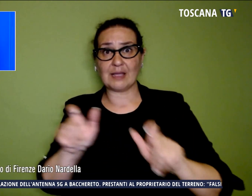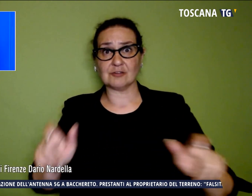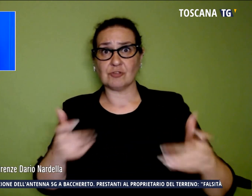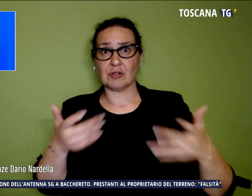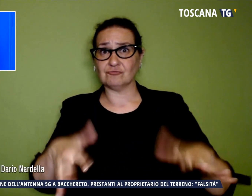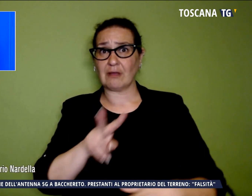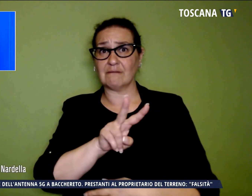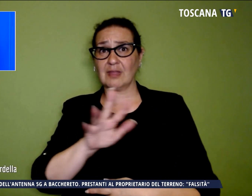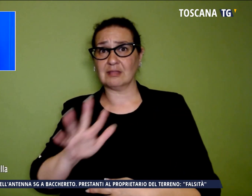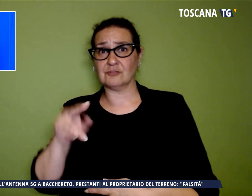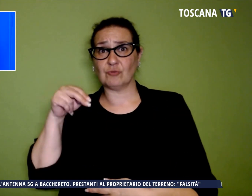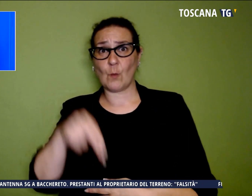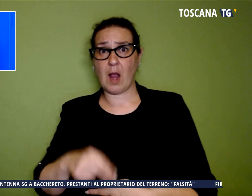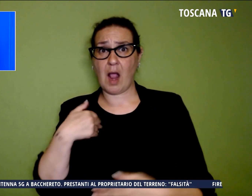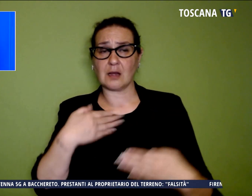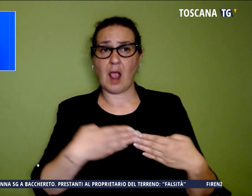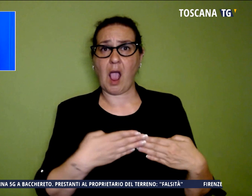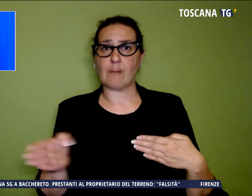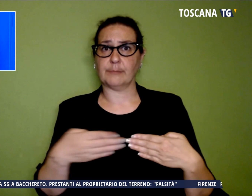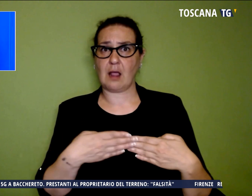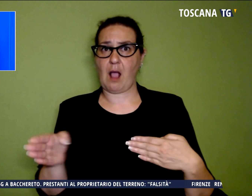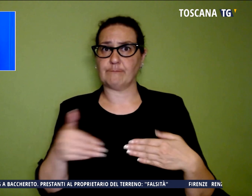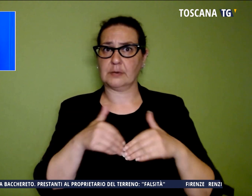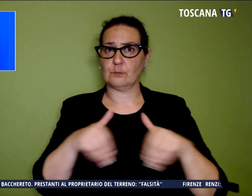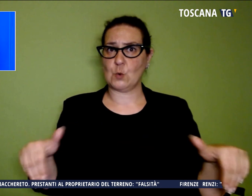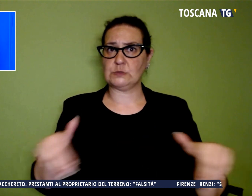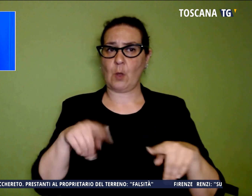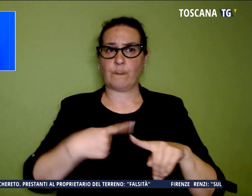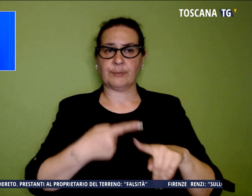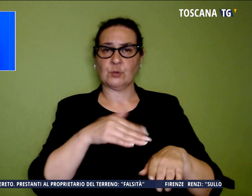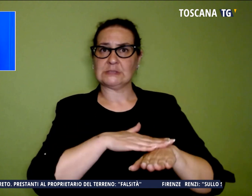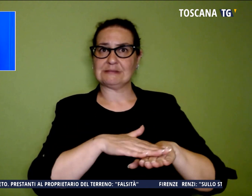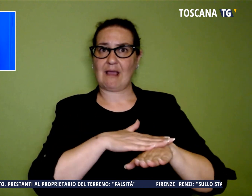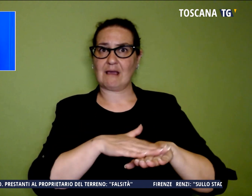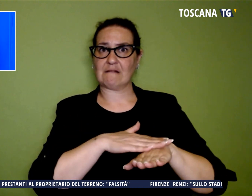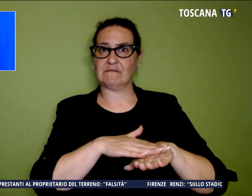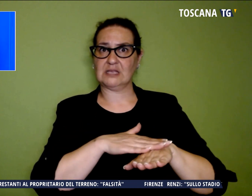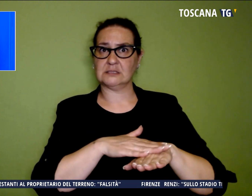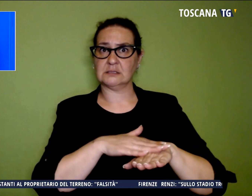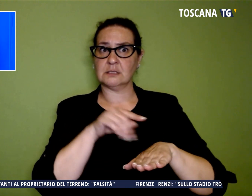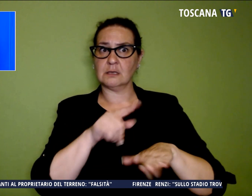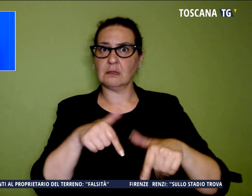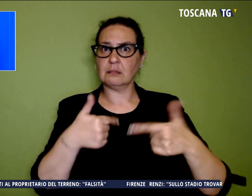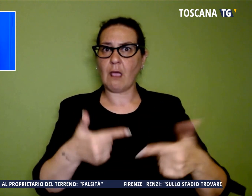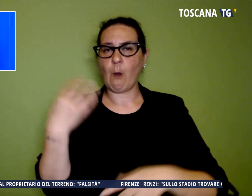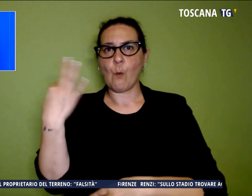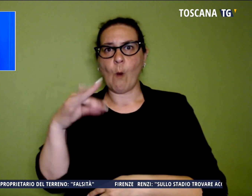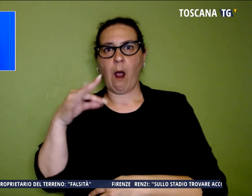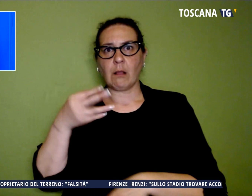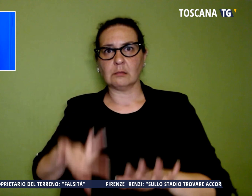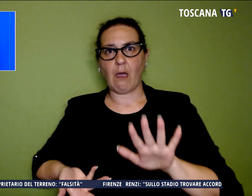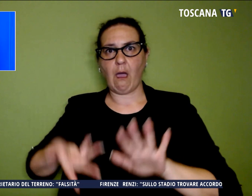l'apertura e i servizi che tengono alta la qualità di uno dei più importanti